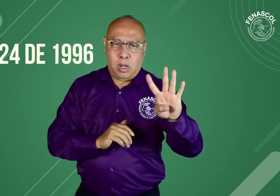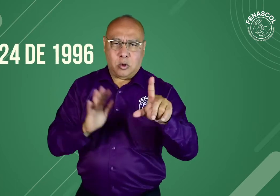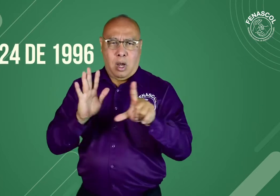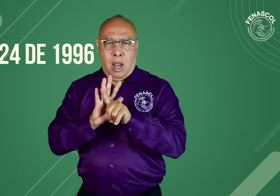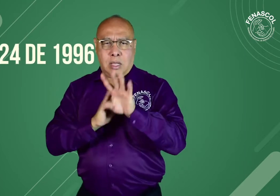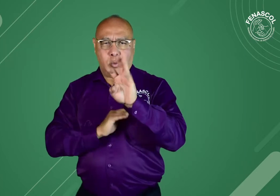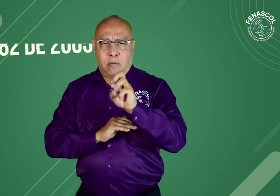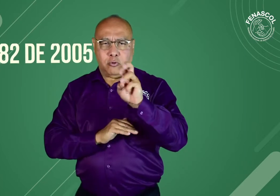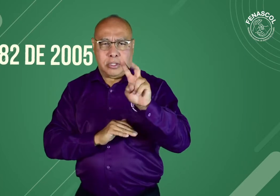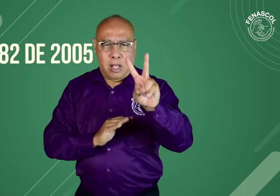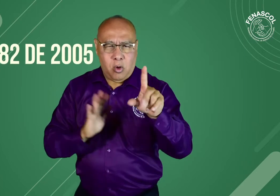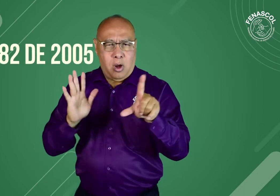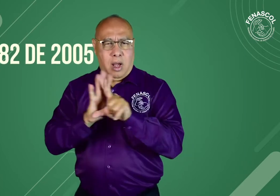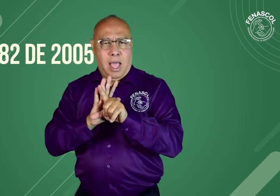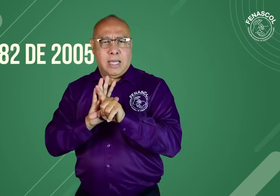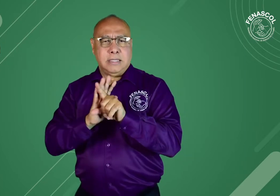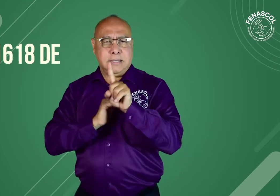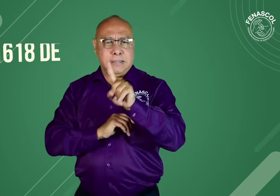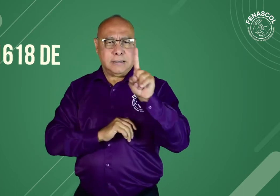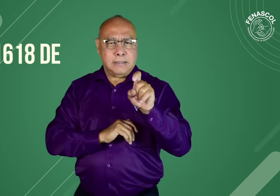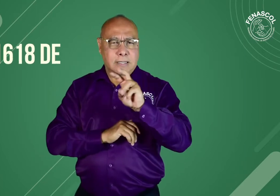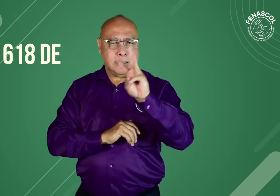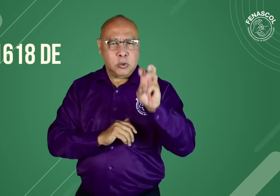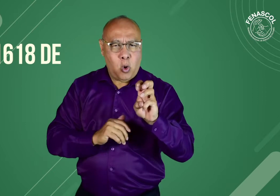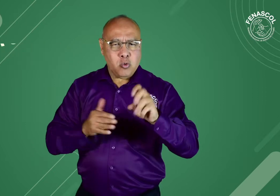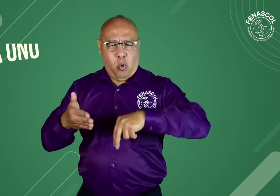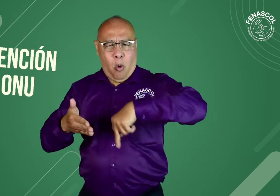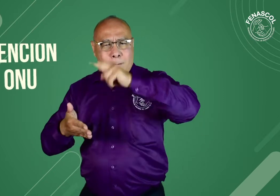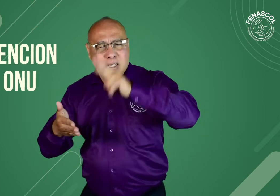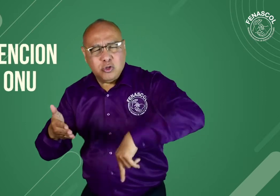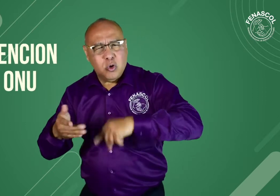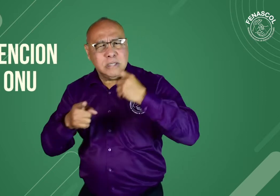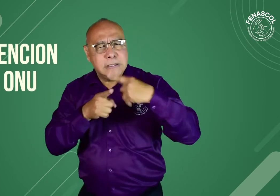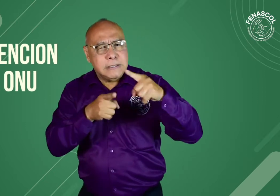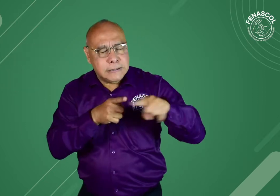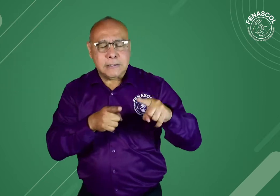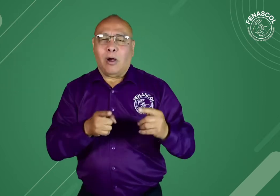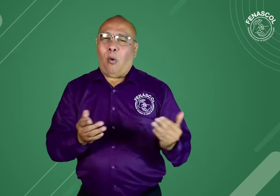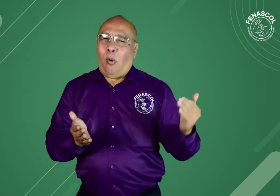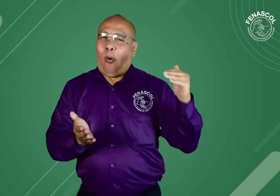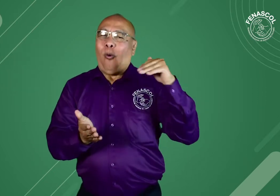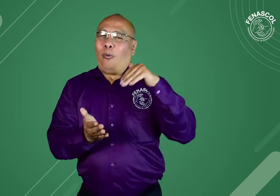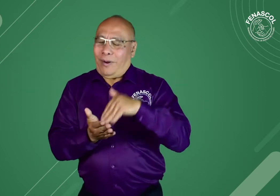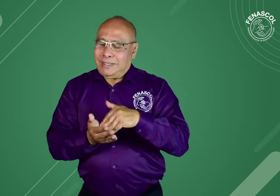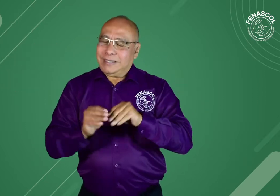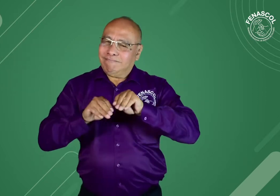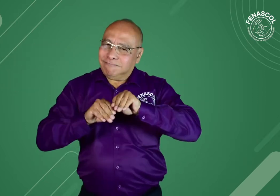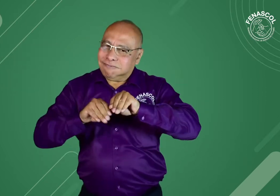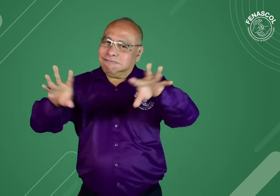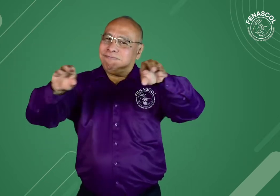comunidad sorda no conoce. La ley 324, ley 982, ley 1618, la Convención sobre los Derechos de las Personas con Discapacidad.